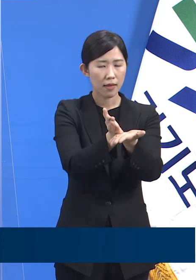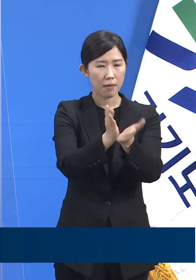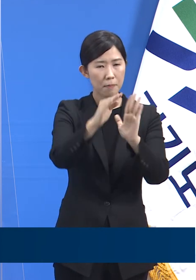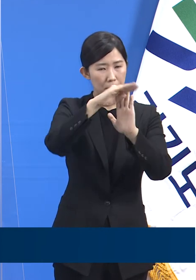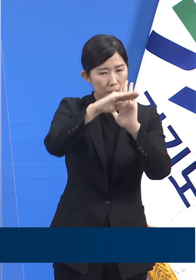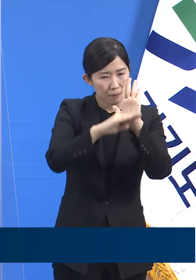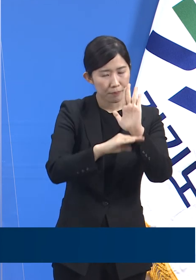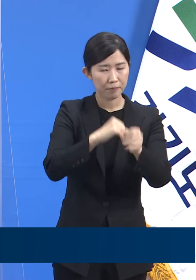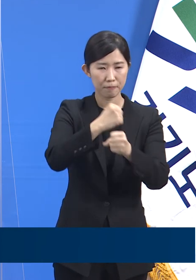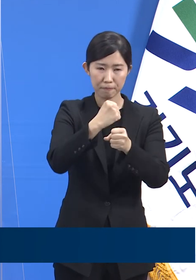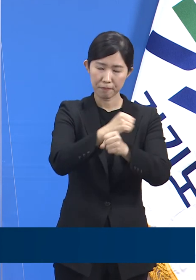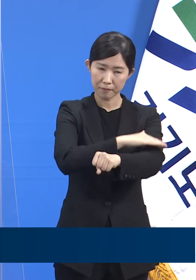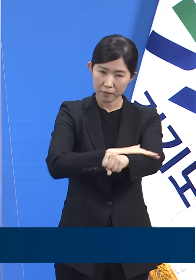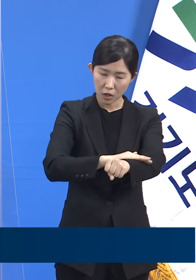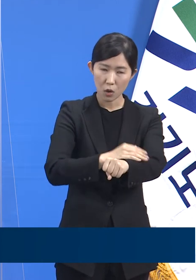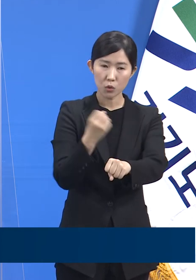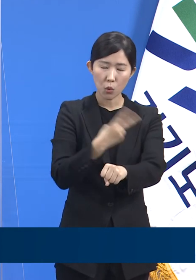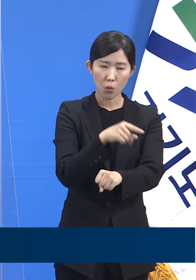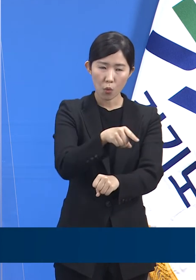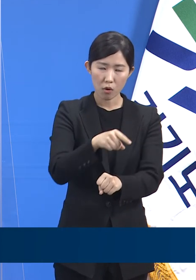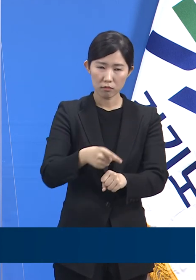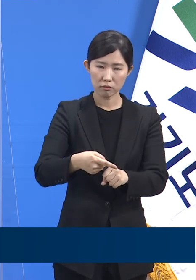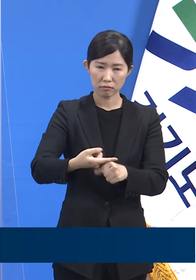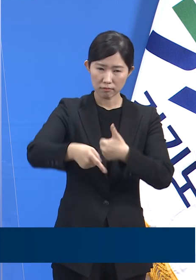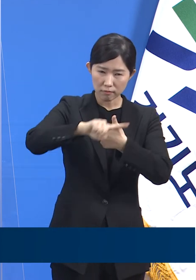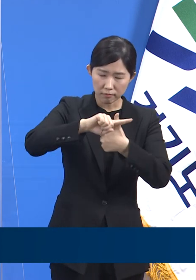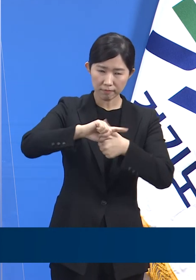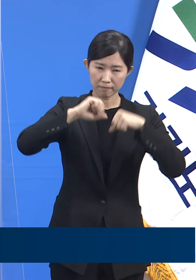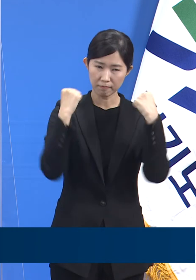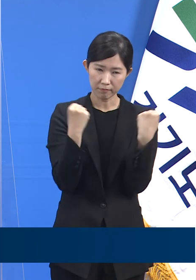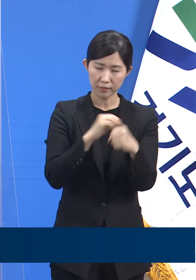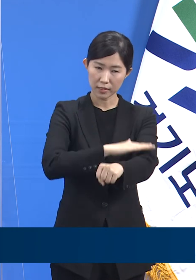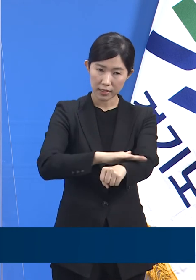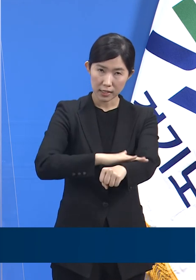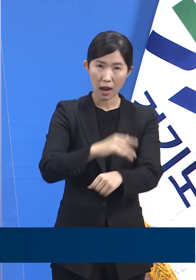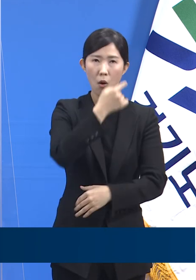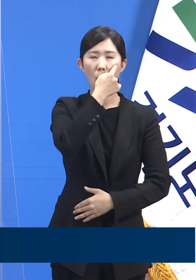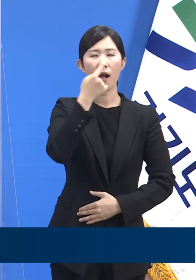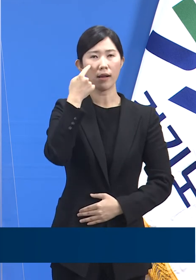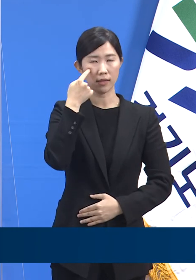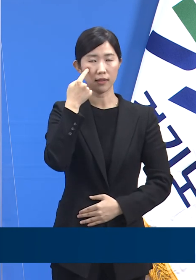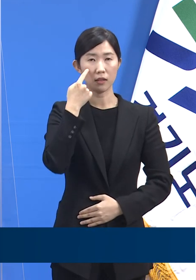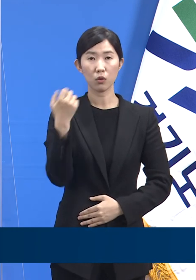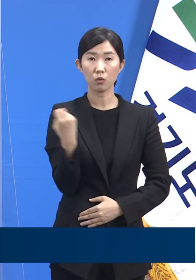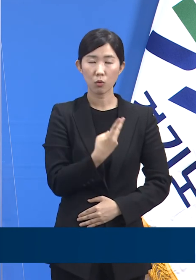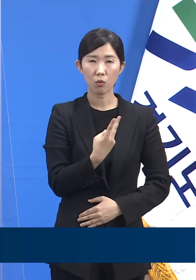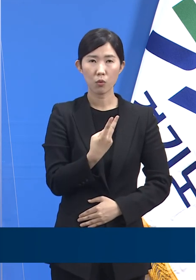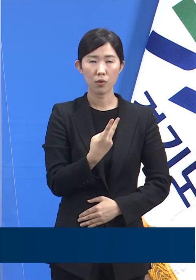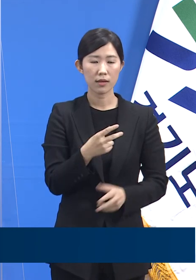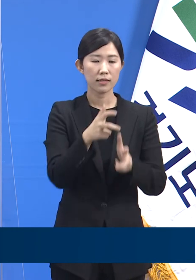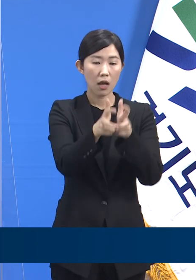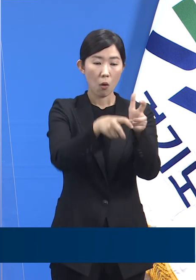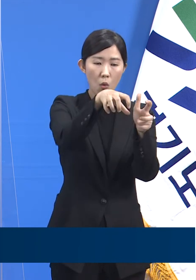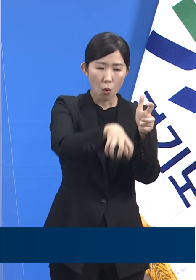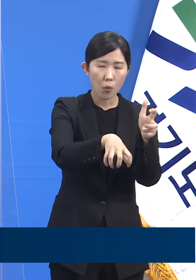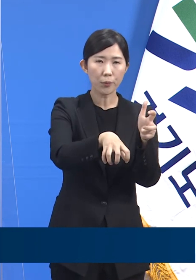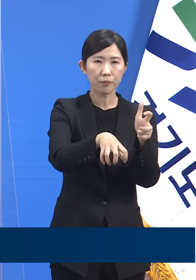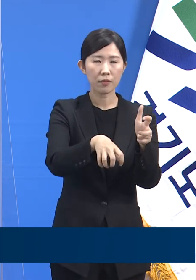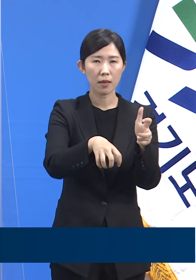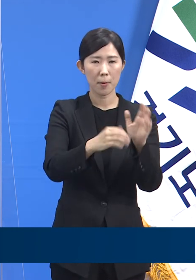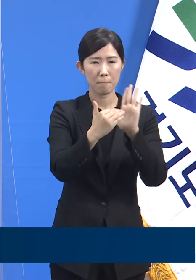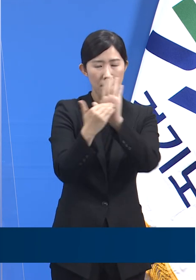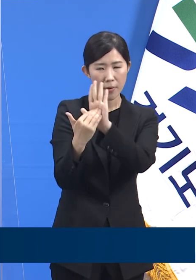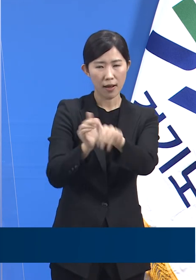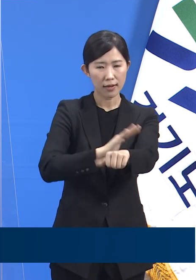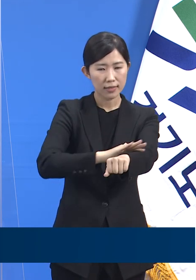실제적으로 시행되고 있는지 여부를 확인하고 중소사업장의 자율적인 방역이 가능하도록 도울